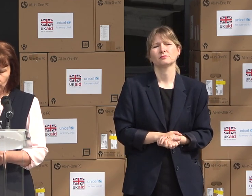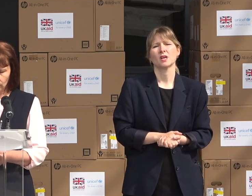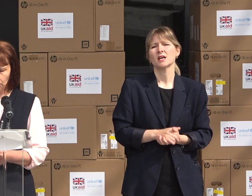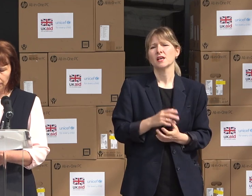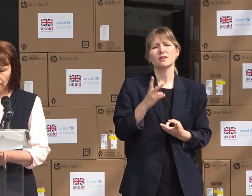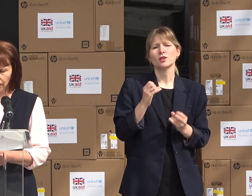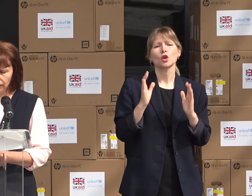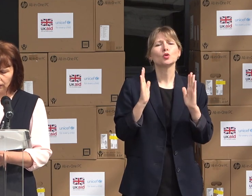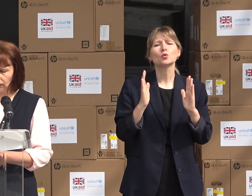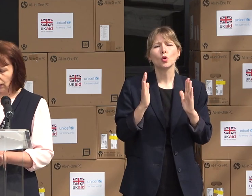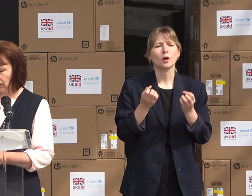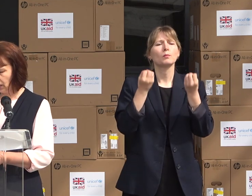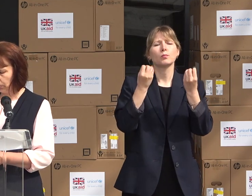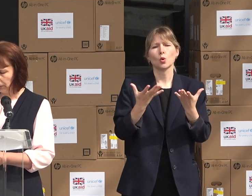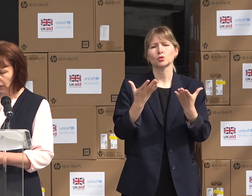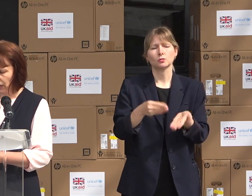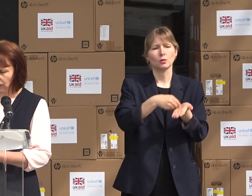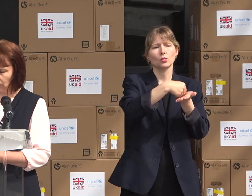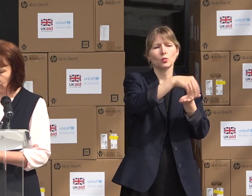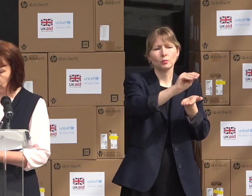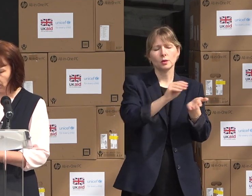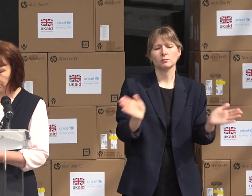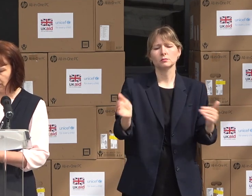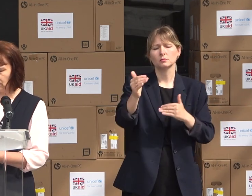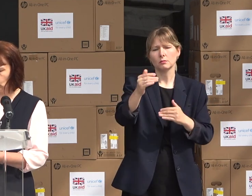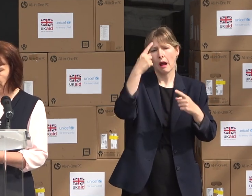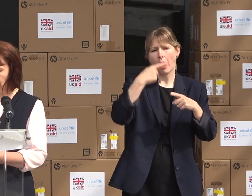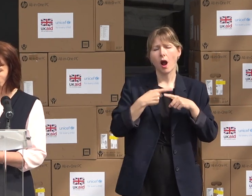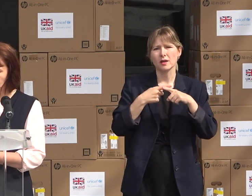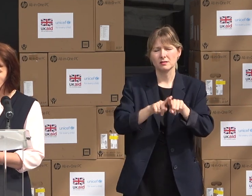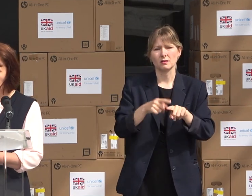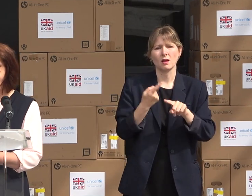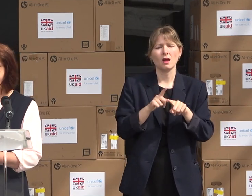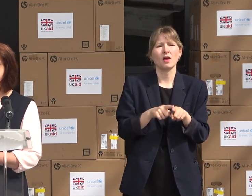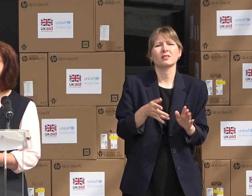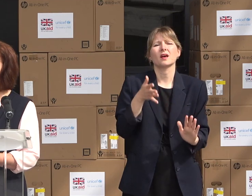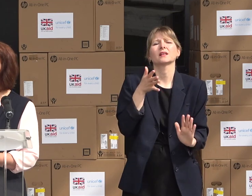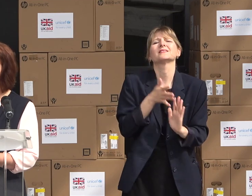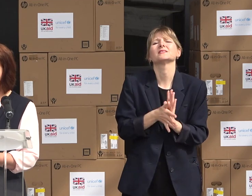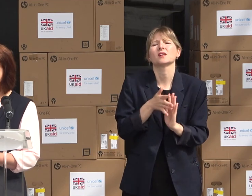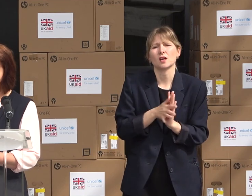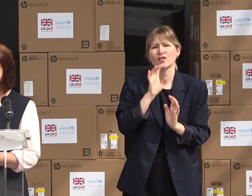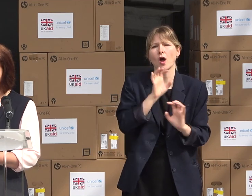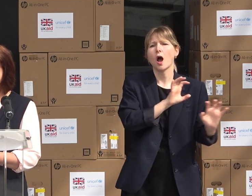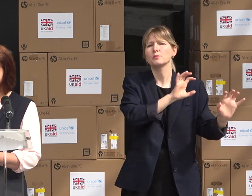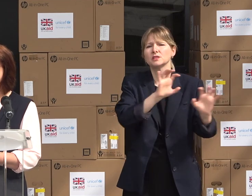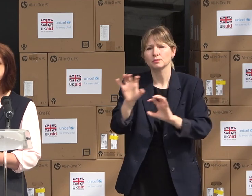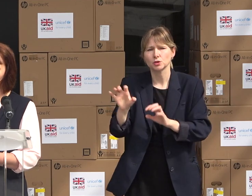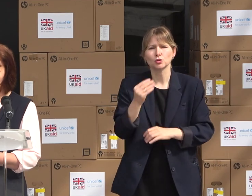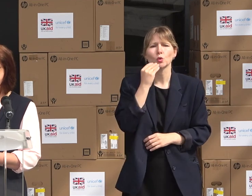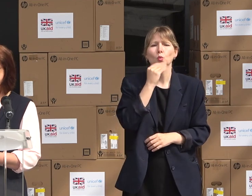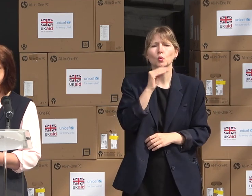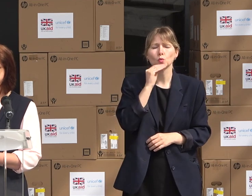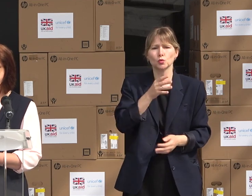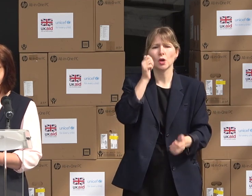este doar o simplă achiziție de echipament IT, ci reprezintă o investiție în siguranța și binele